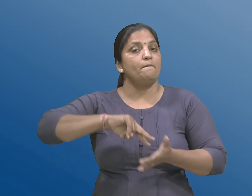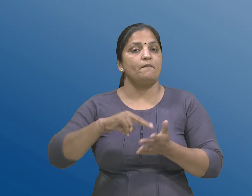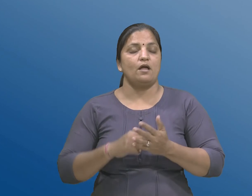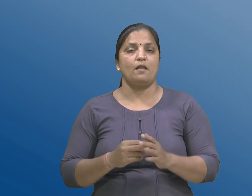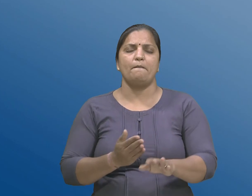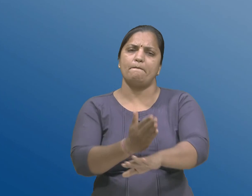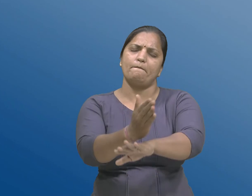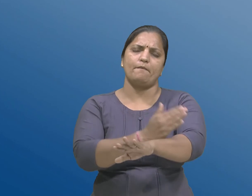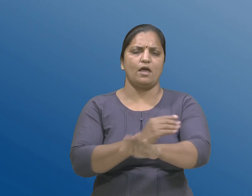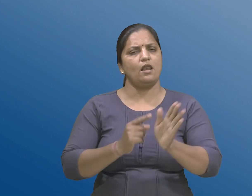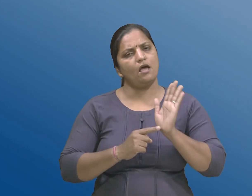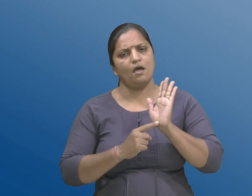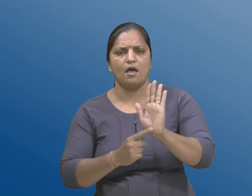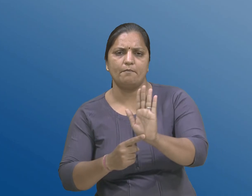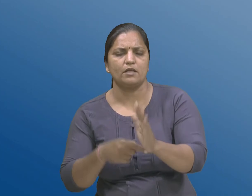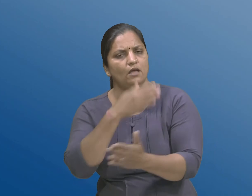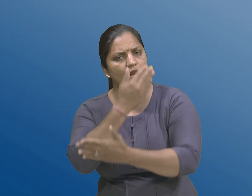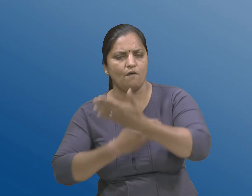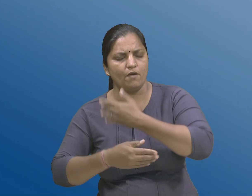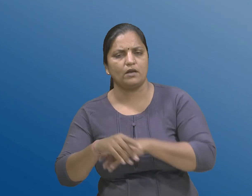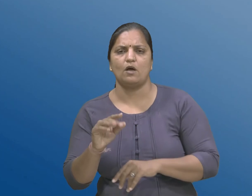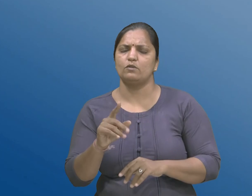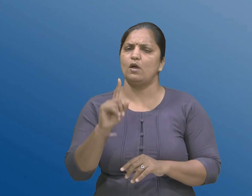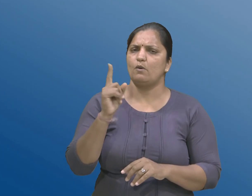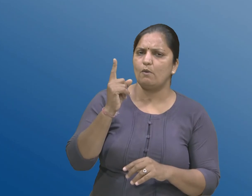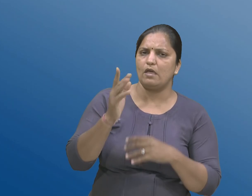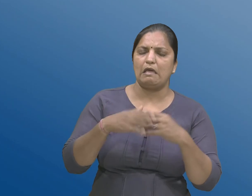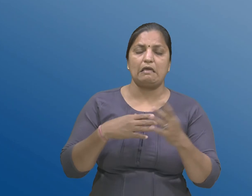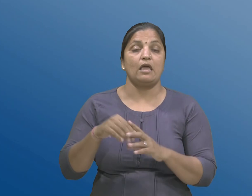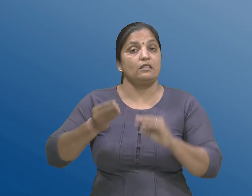निर्देशित करेल विकलांगताओ पईकी एक्थी वधारे